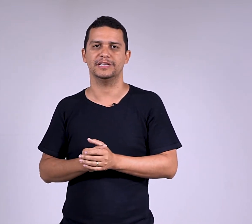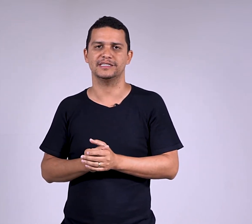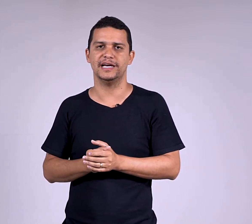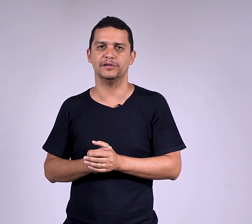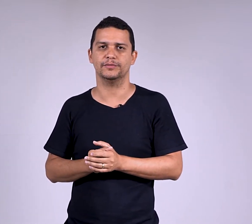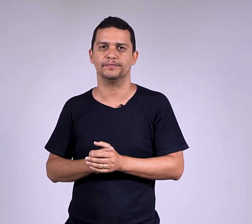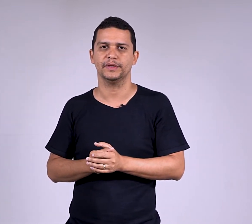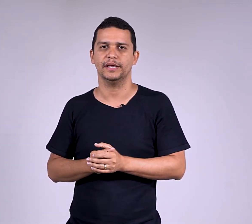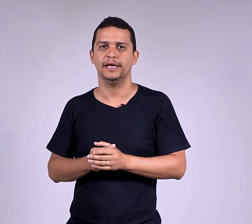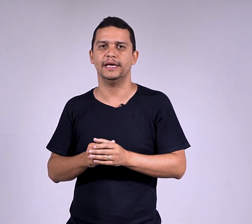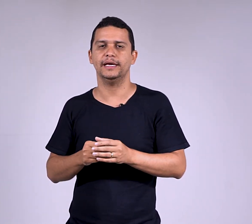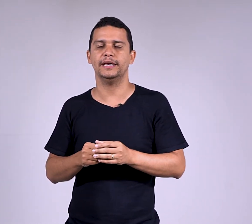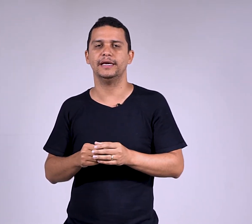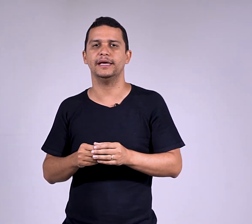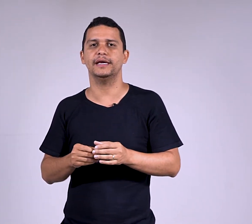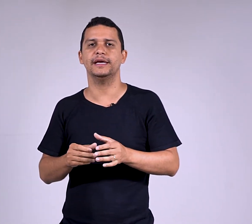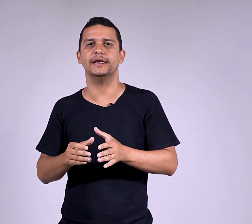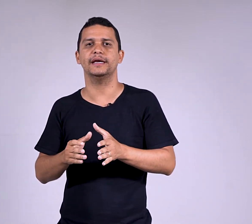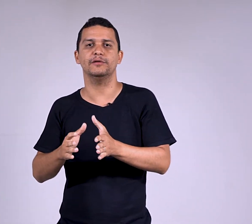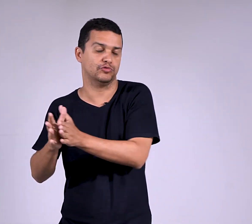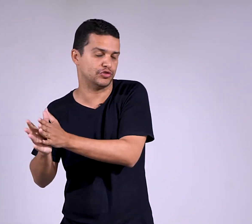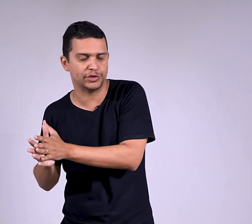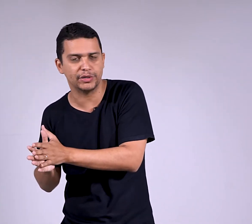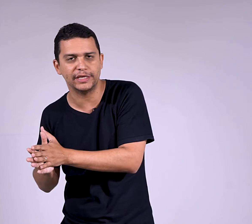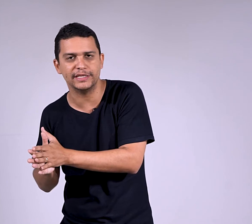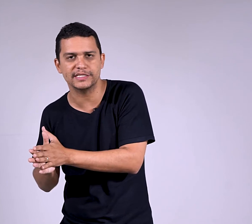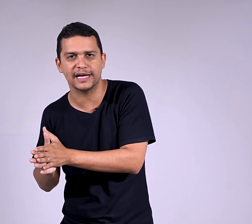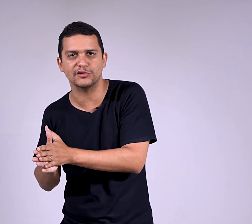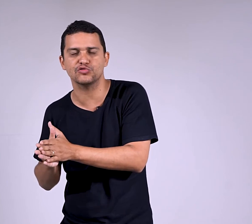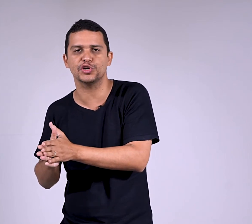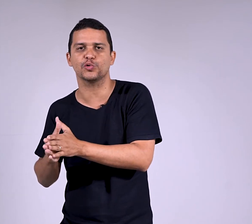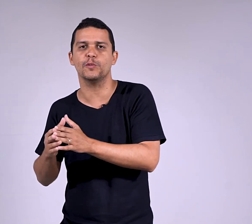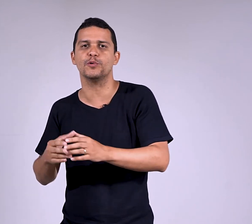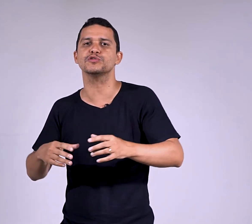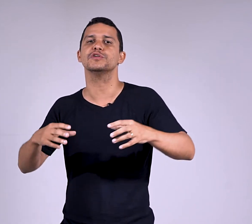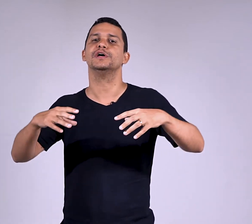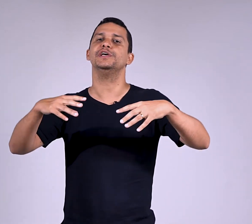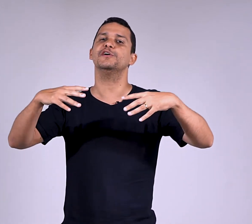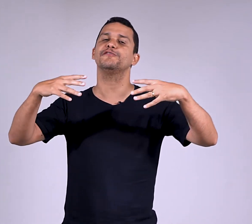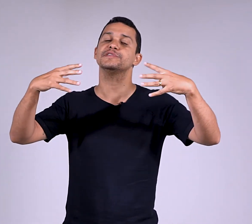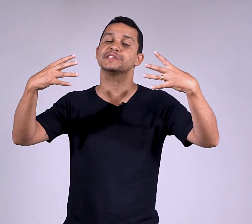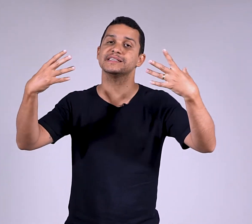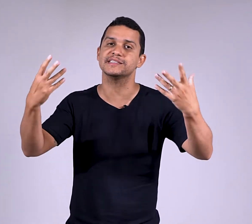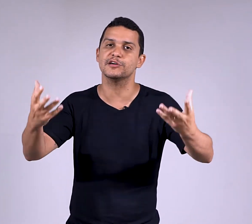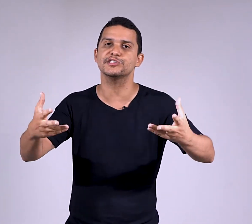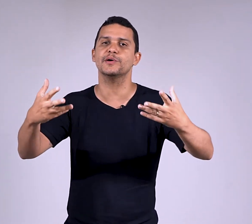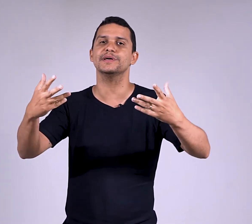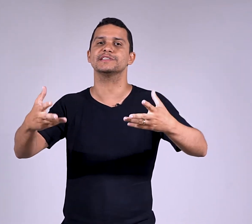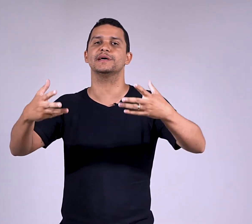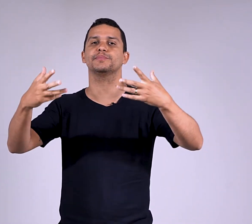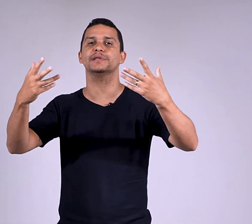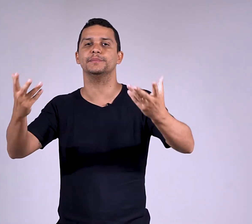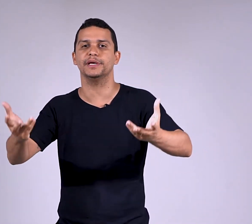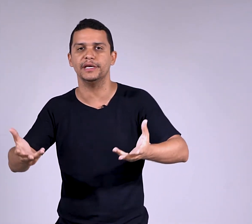Tá certo? Agora, o sujeito aí, nesse caso, é um sujeito composto e eu fiz questão de dar um exemplo também